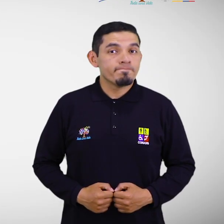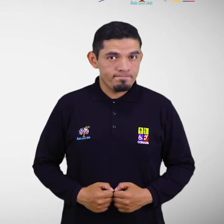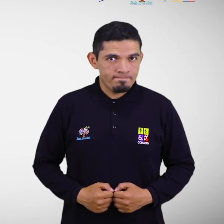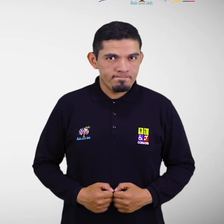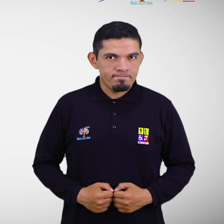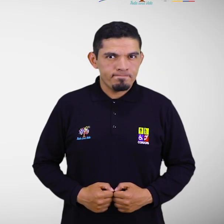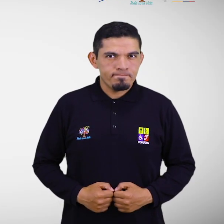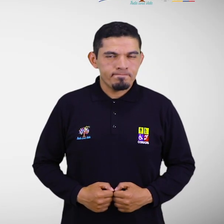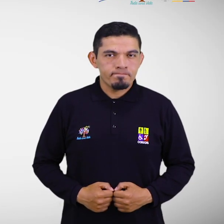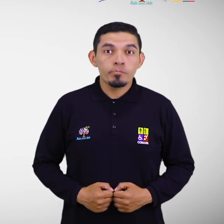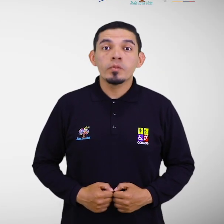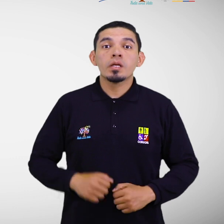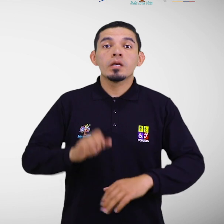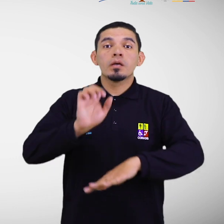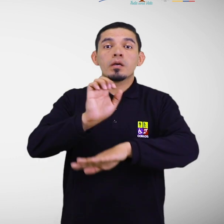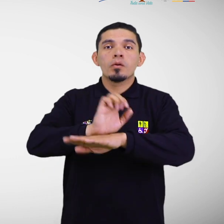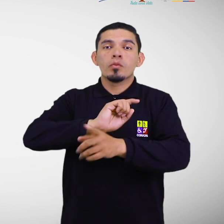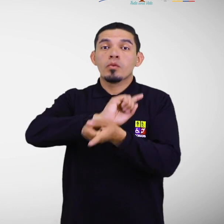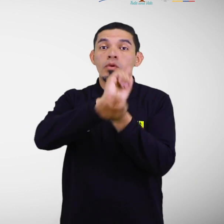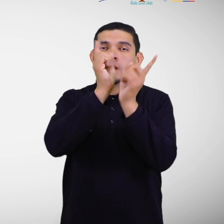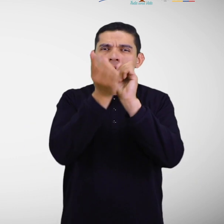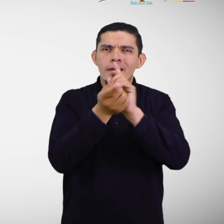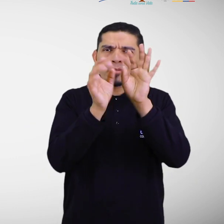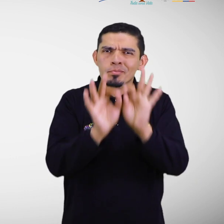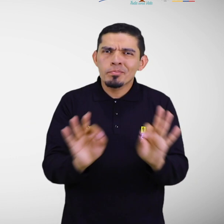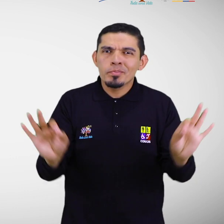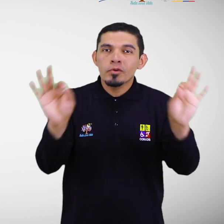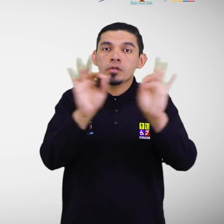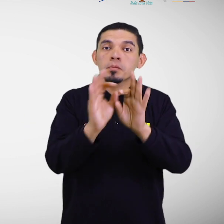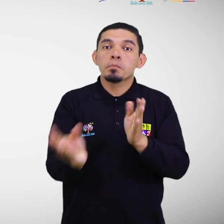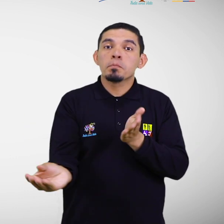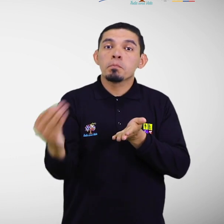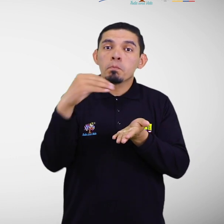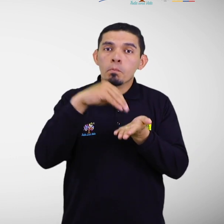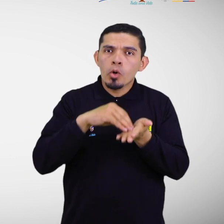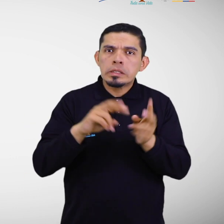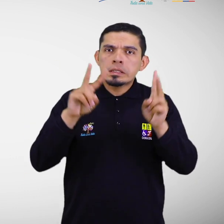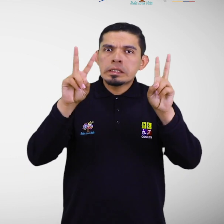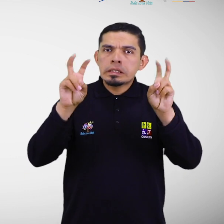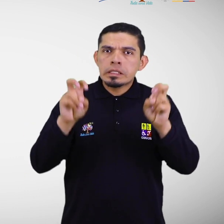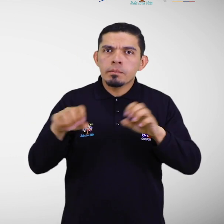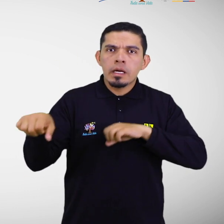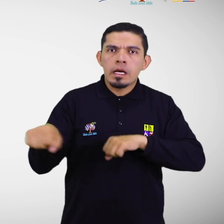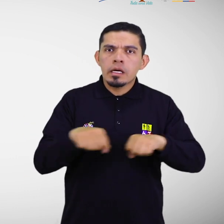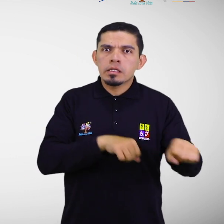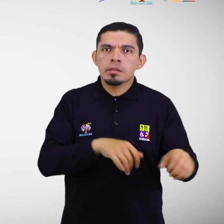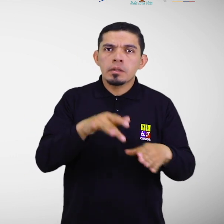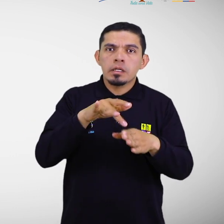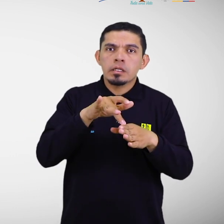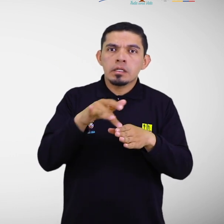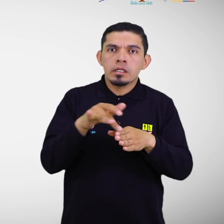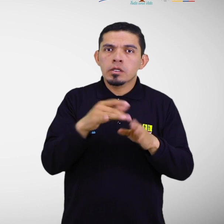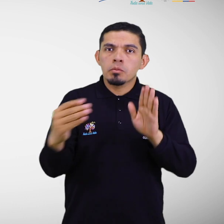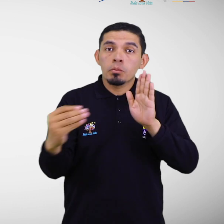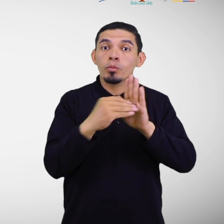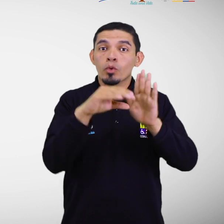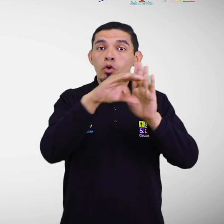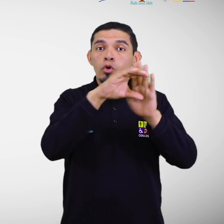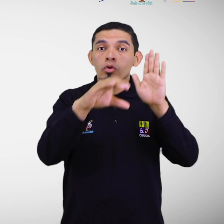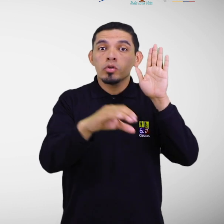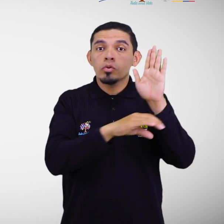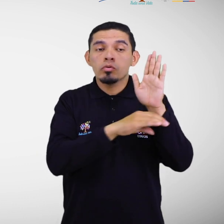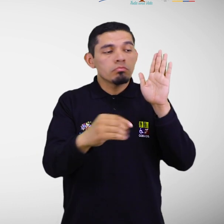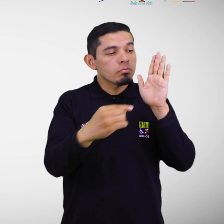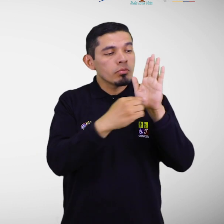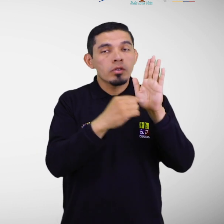Introducción Ecuador dio un giro importante incorporando la gestión de riesgos de desastres en la Constitución de la República en el